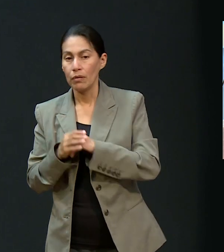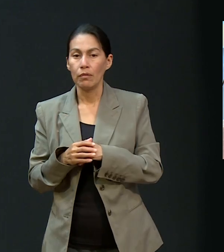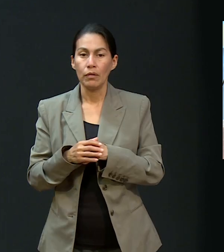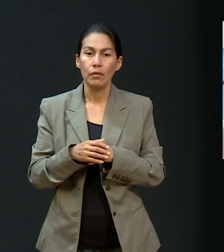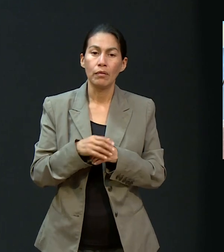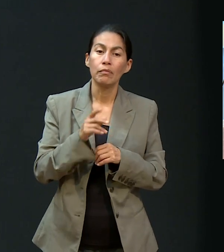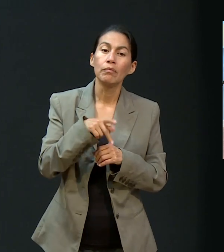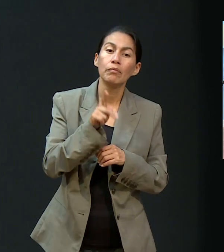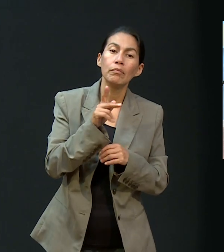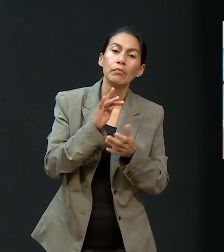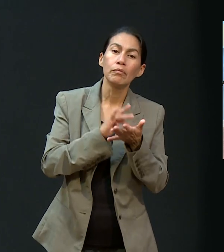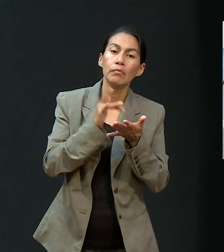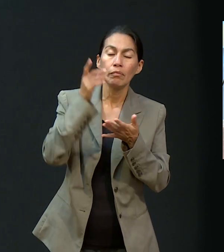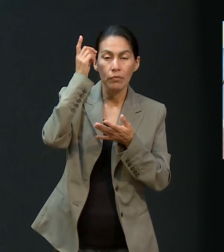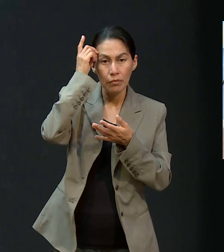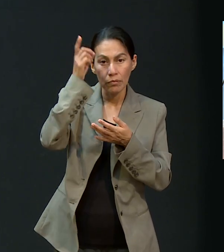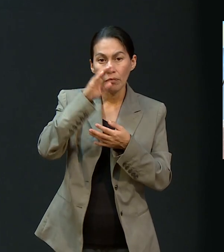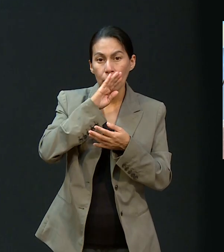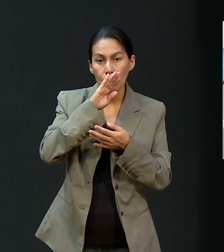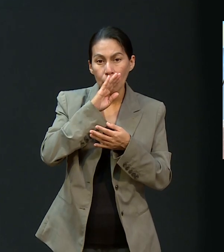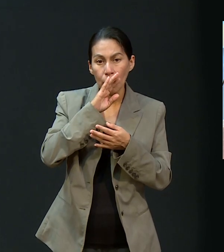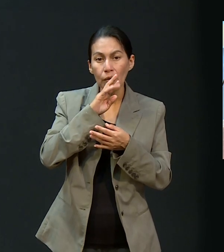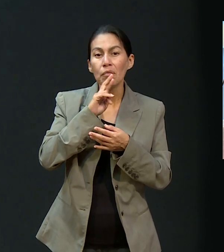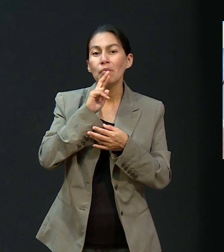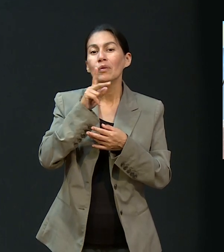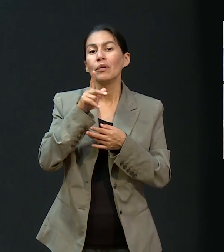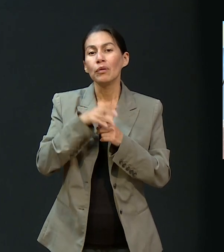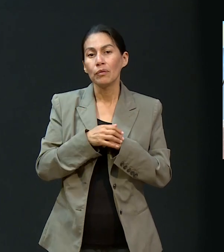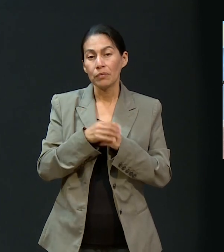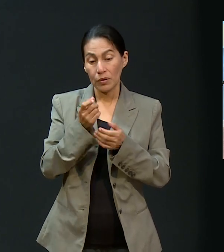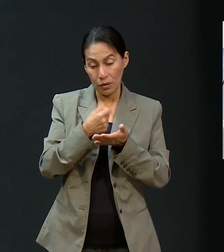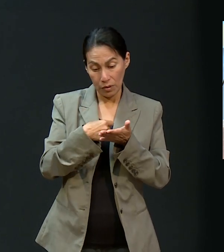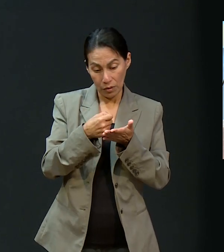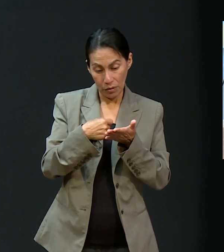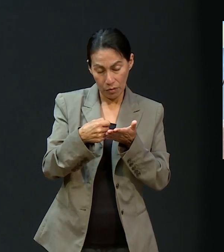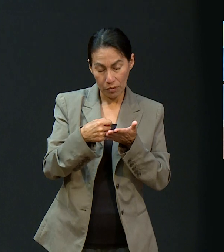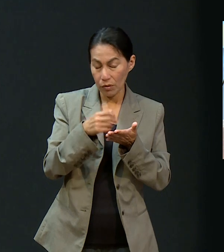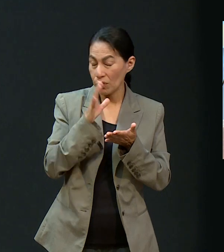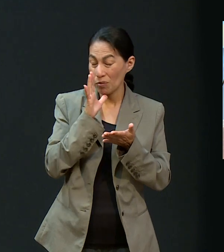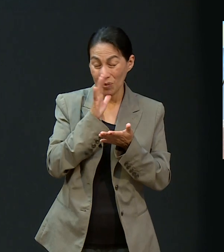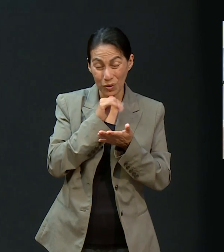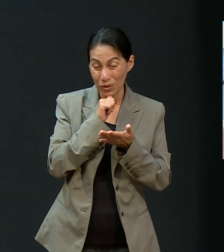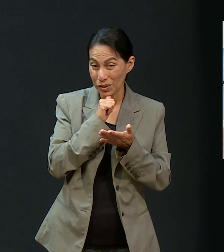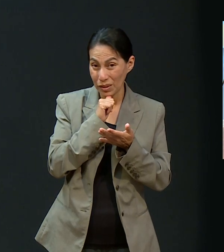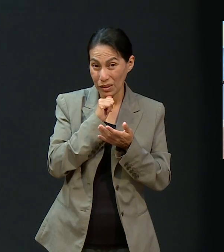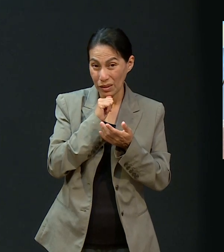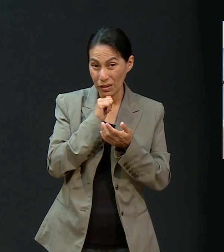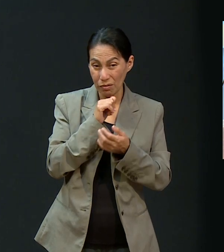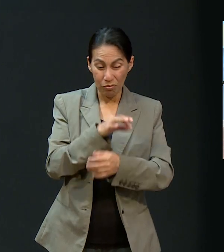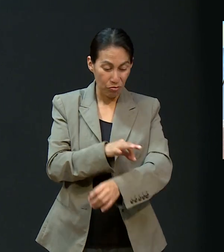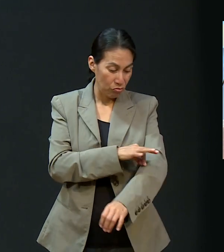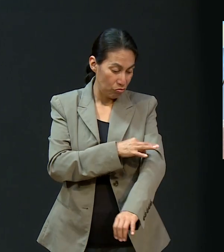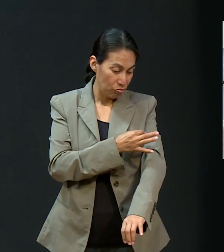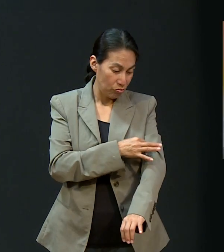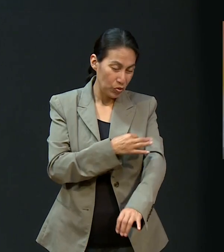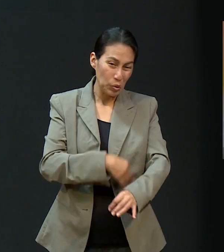Pero gracias a Dios, mi mamá mejoró. Recuerdo que igual no podía escribir, ella estaba intubada toda.